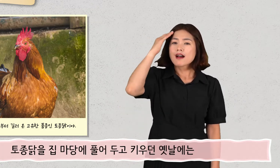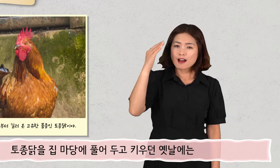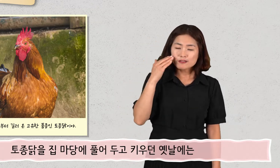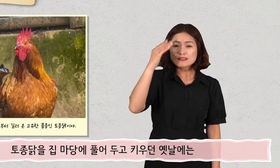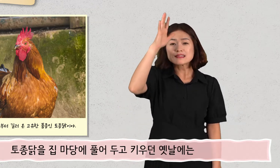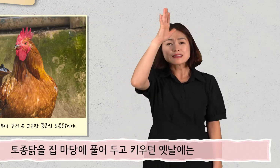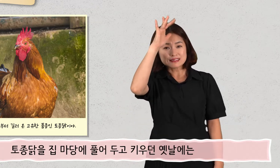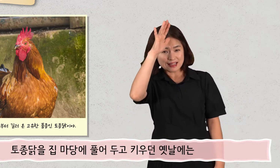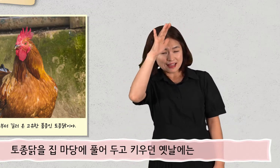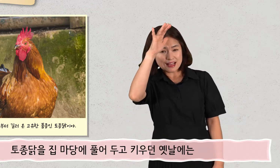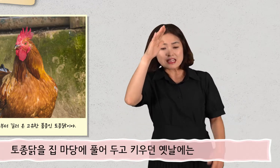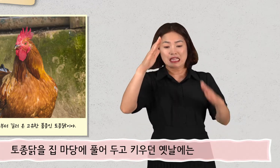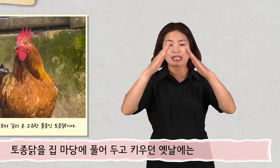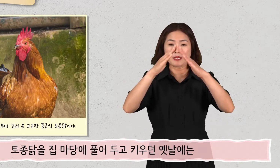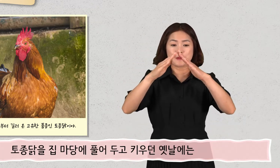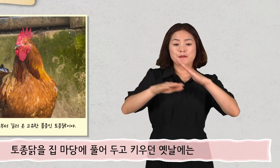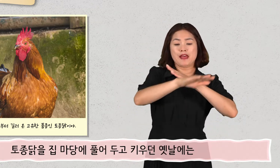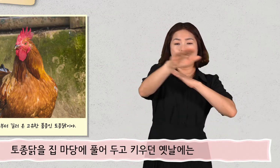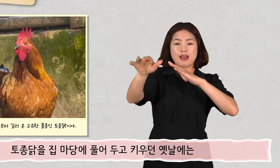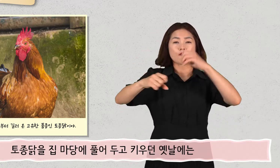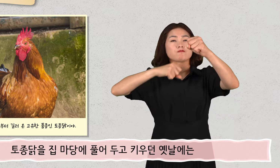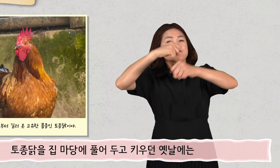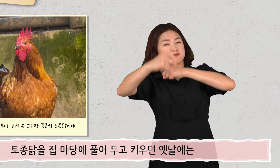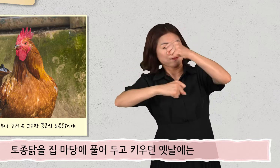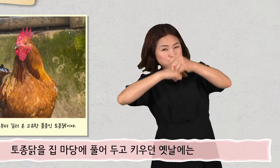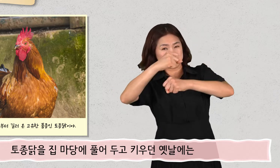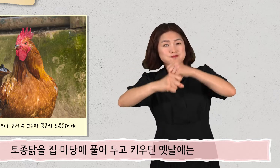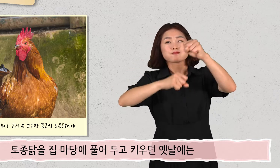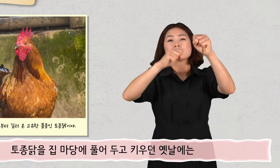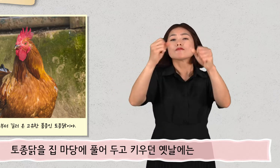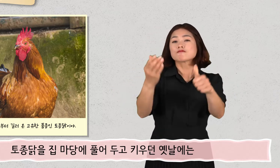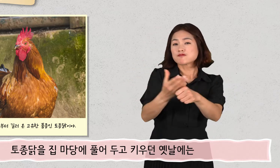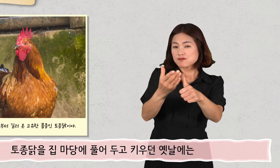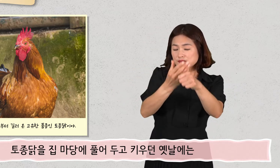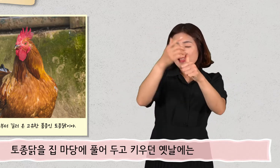토종닭을 집마당에 풀어두고 키우던 옛날에는